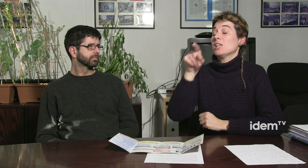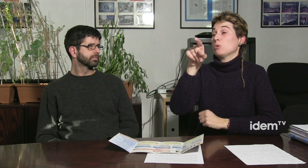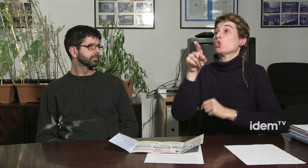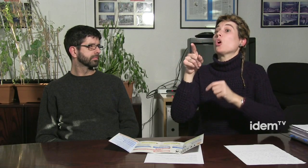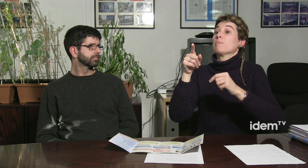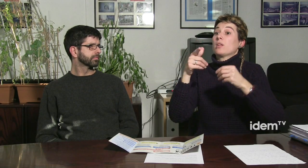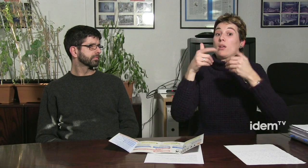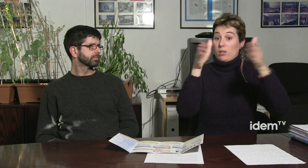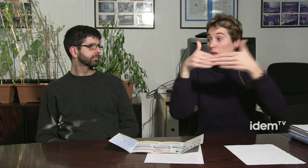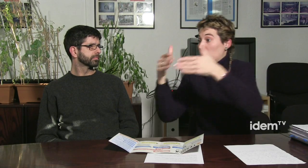una llengua més